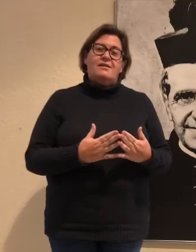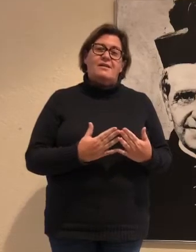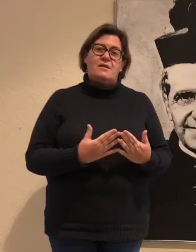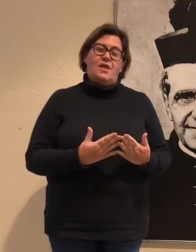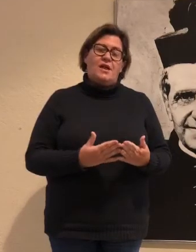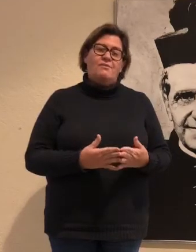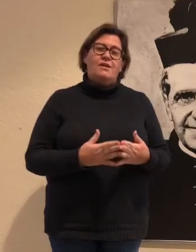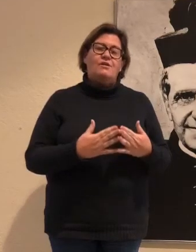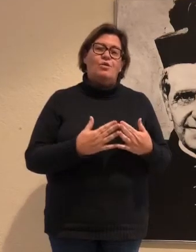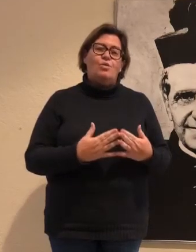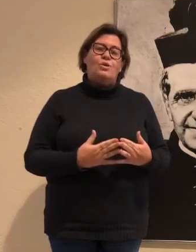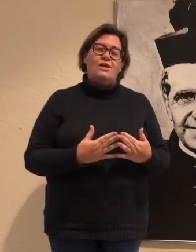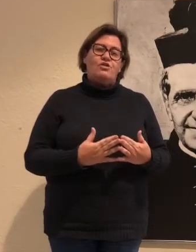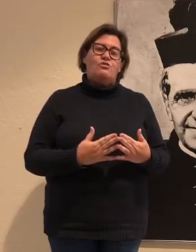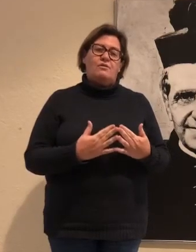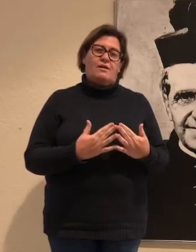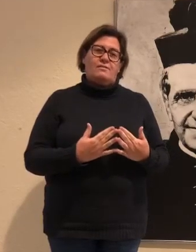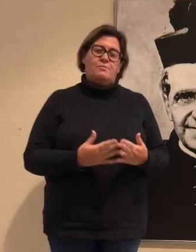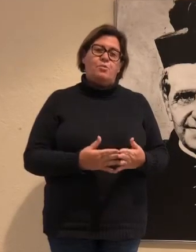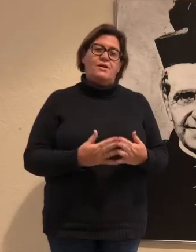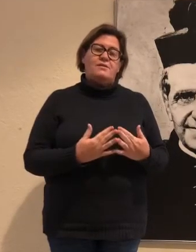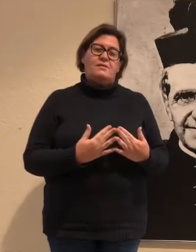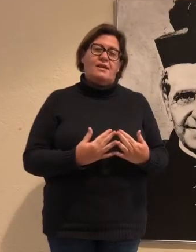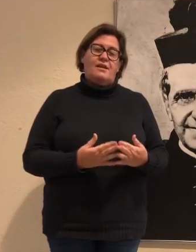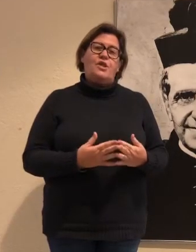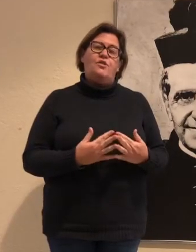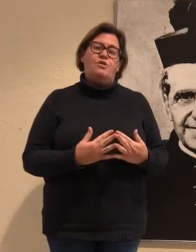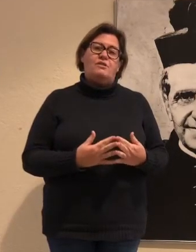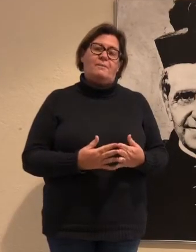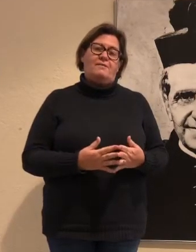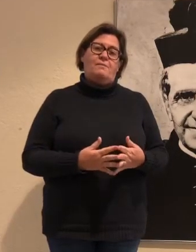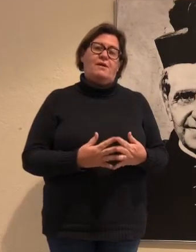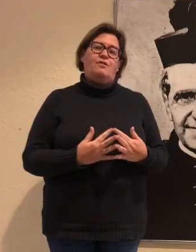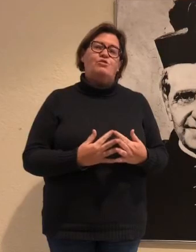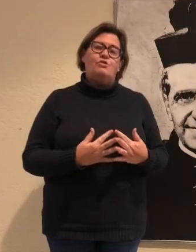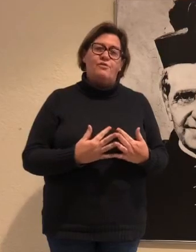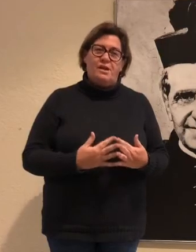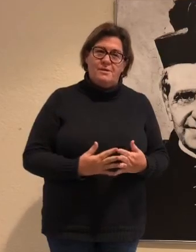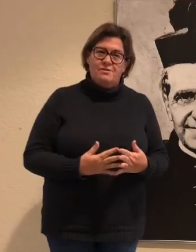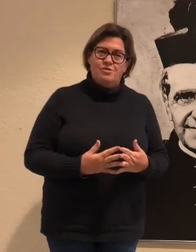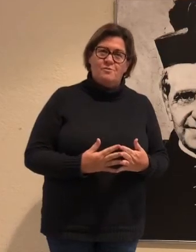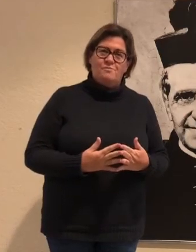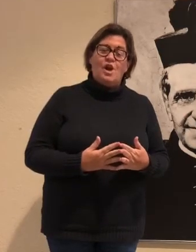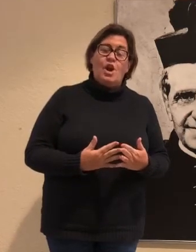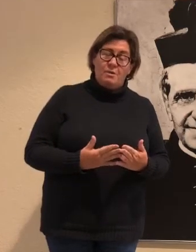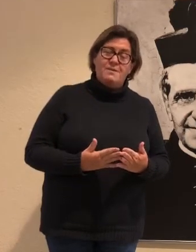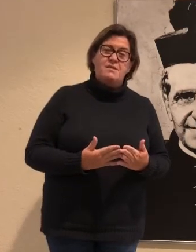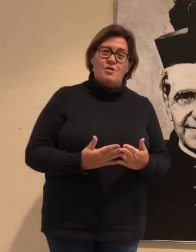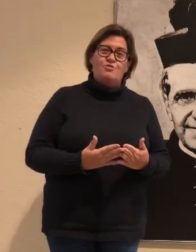y se celebren un año después del inicio de nuestra pandemia, de nuestro confinamiento. ¿Lo habéis pensado?